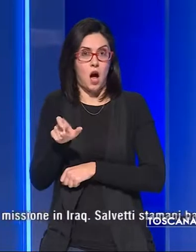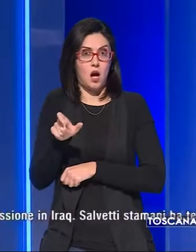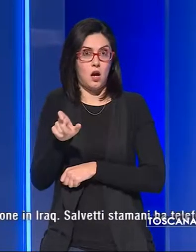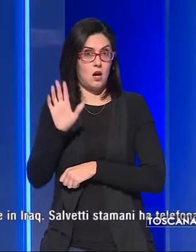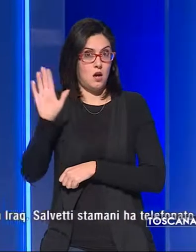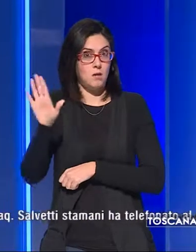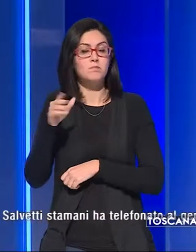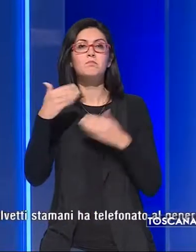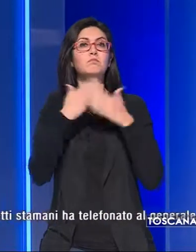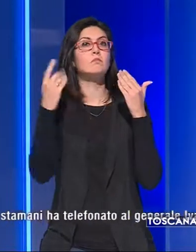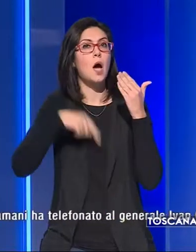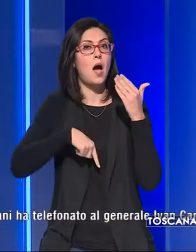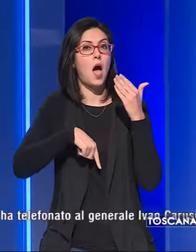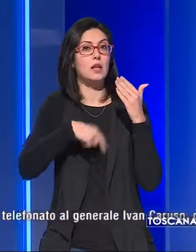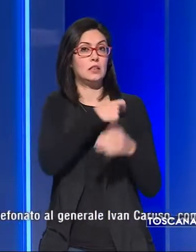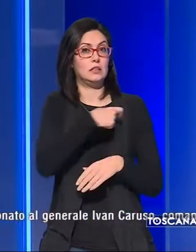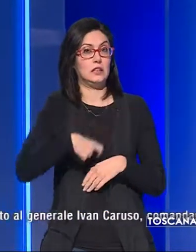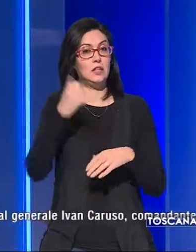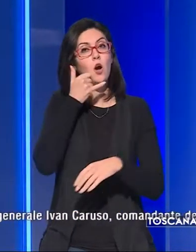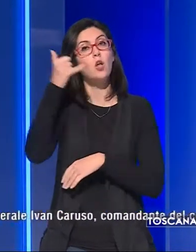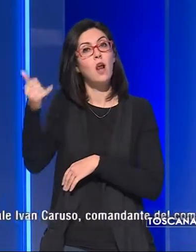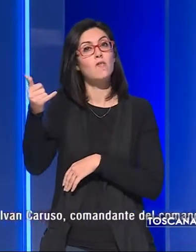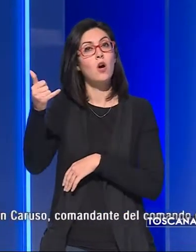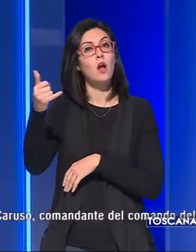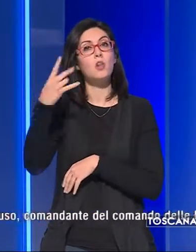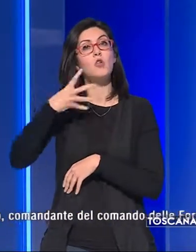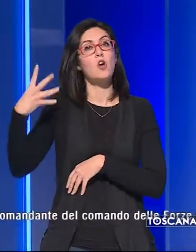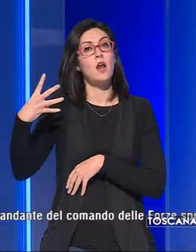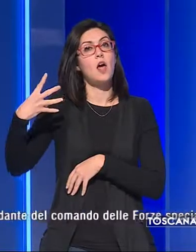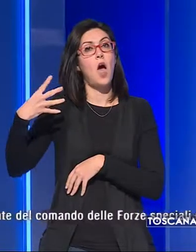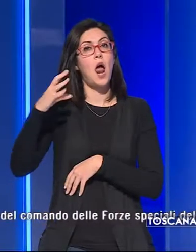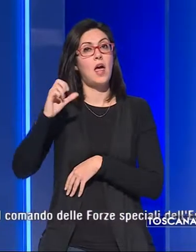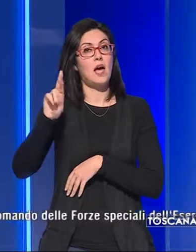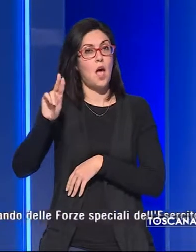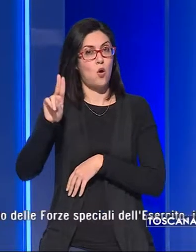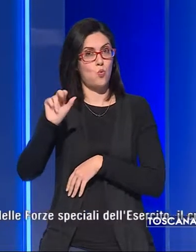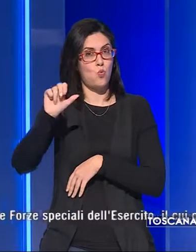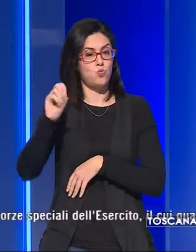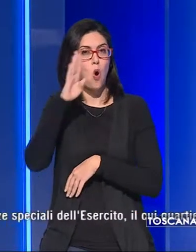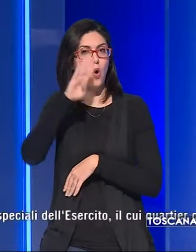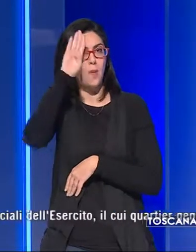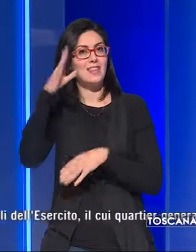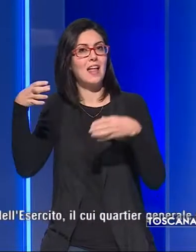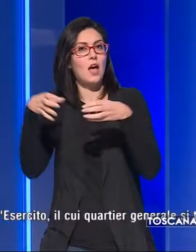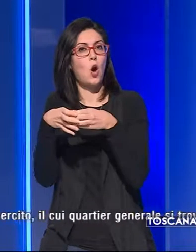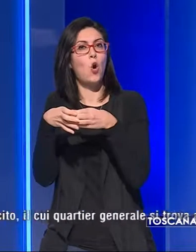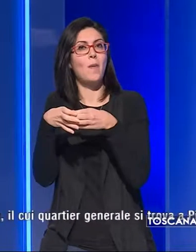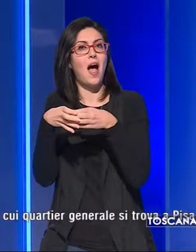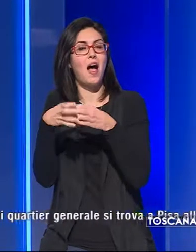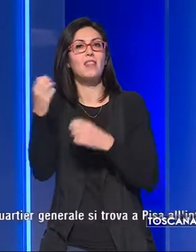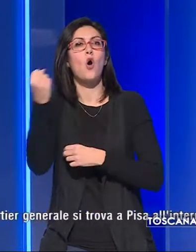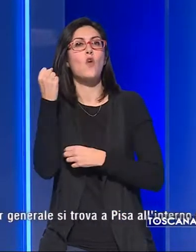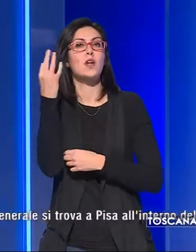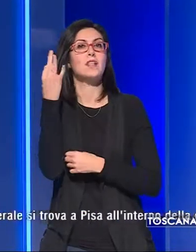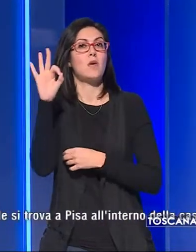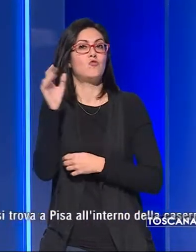Stamani il sindaco ha telefonato al generale Caruso, comandante del comando delle forze speciali dell